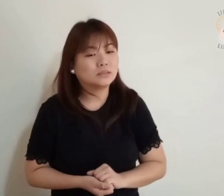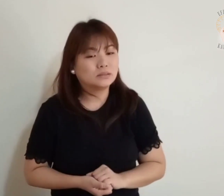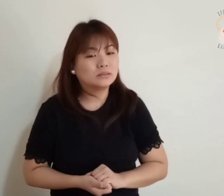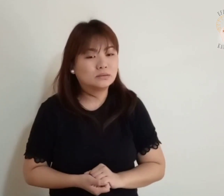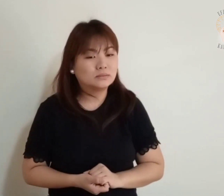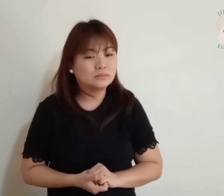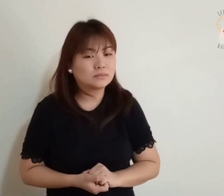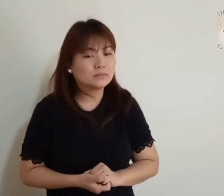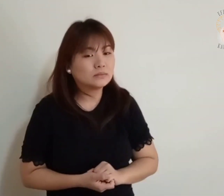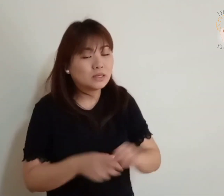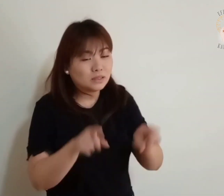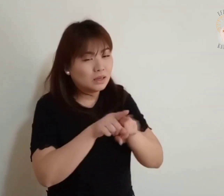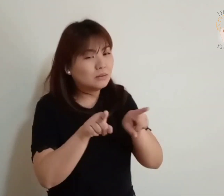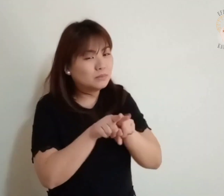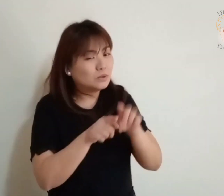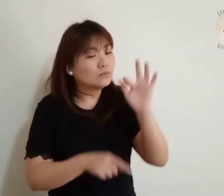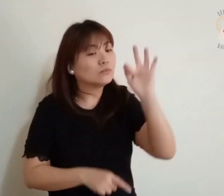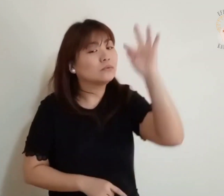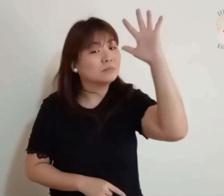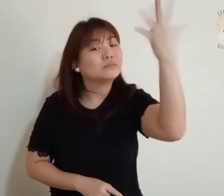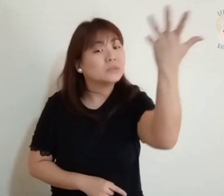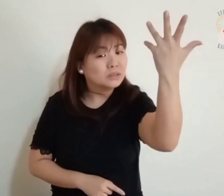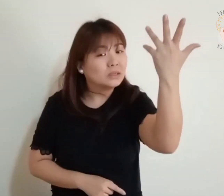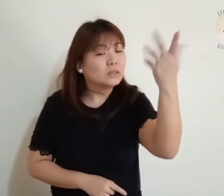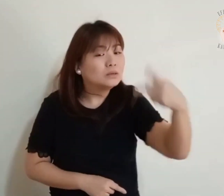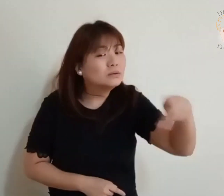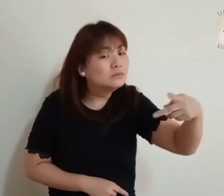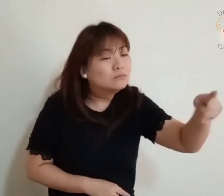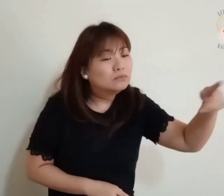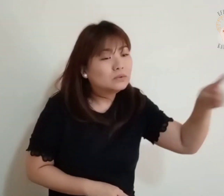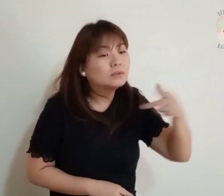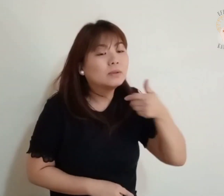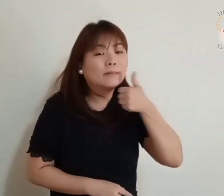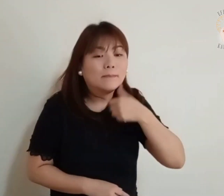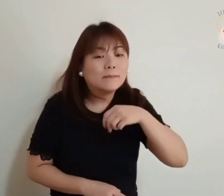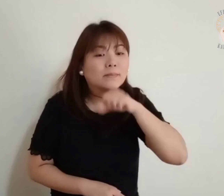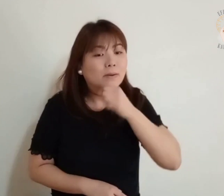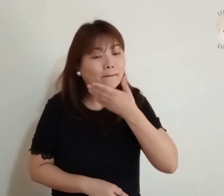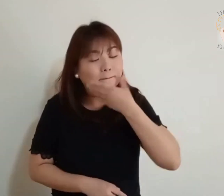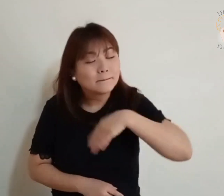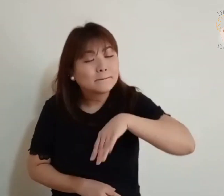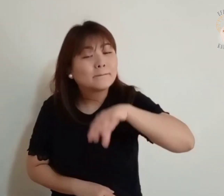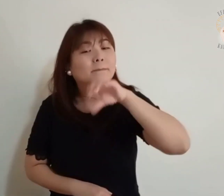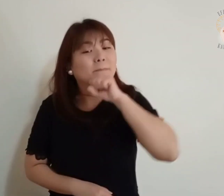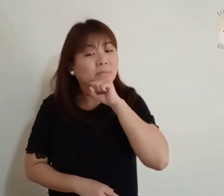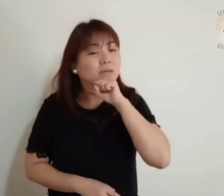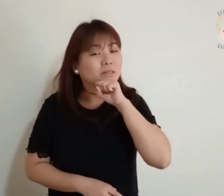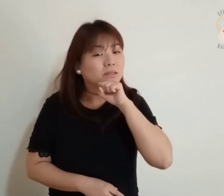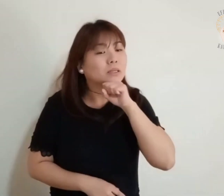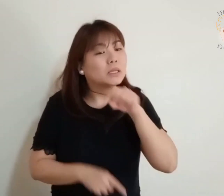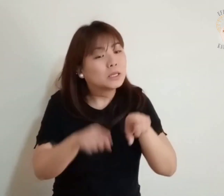Sereis entregues Até mesmo Pelos próprios Pais